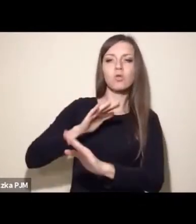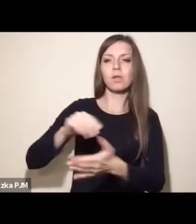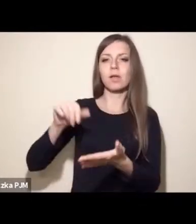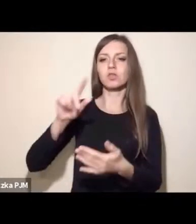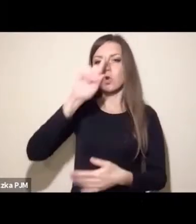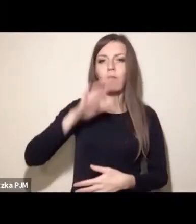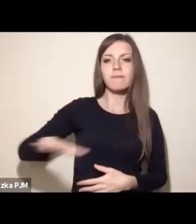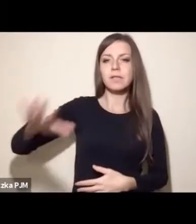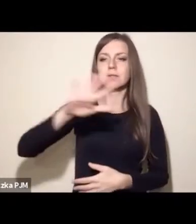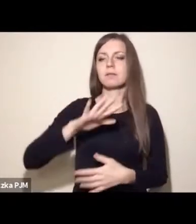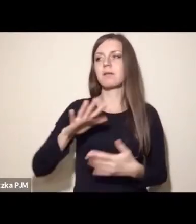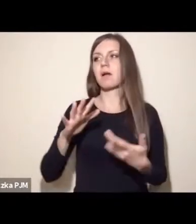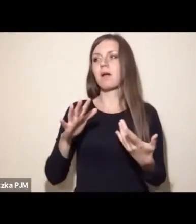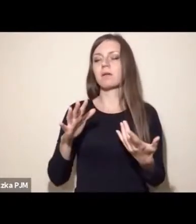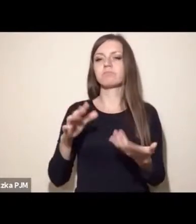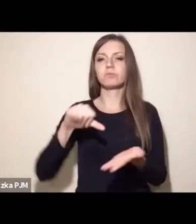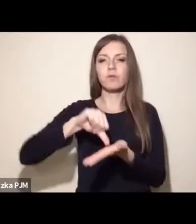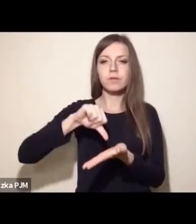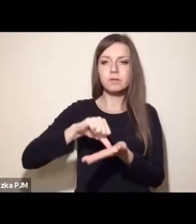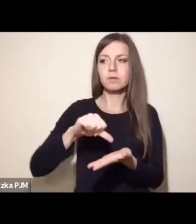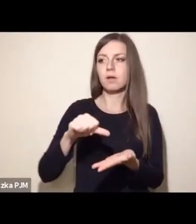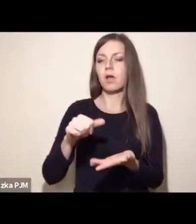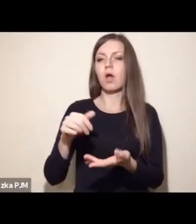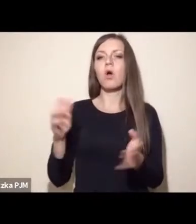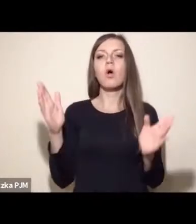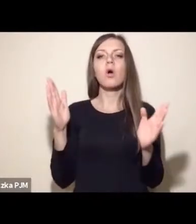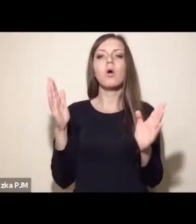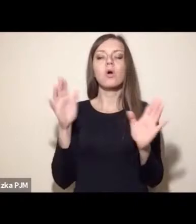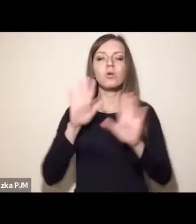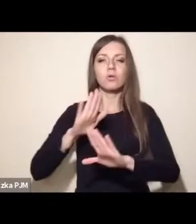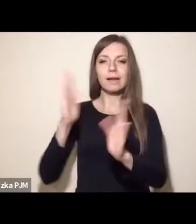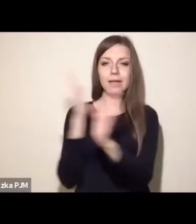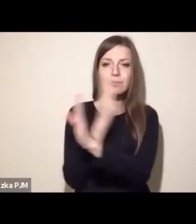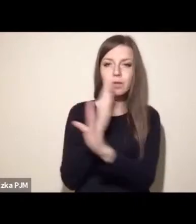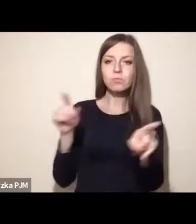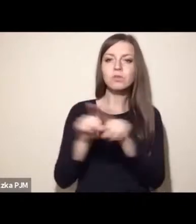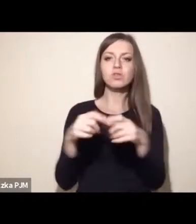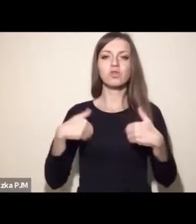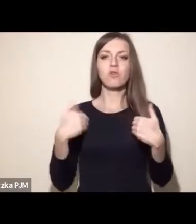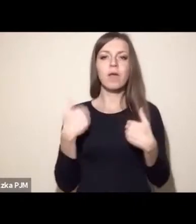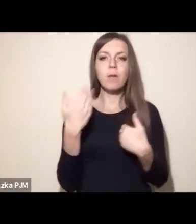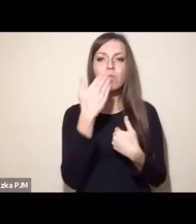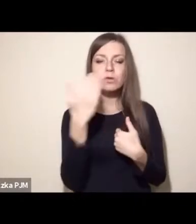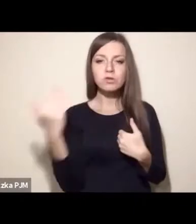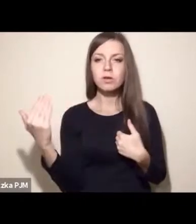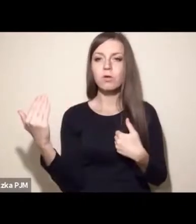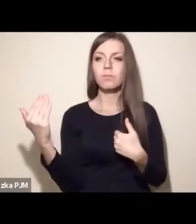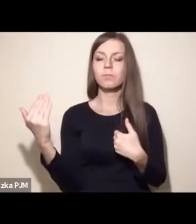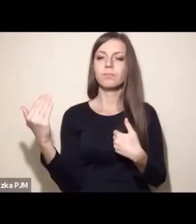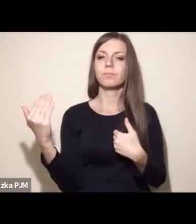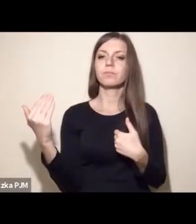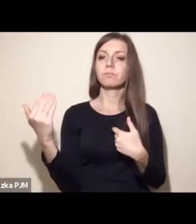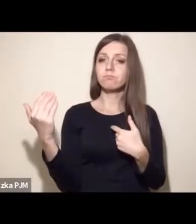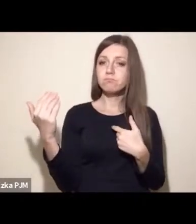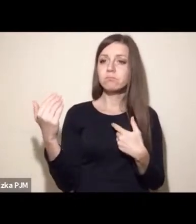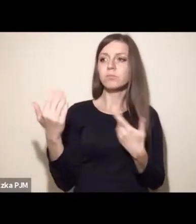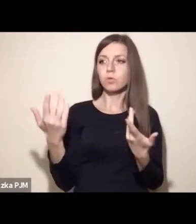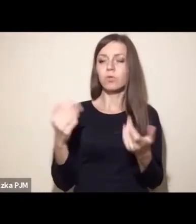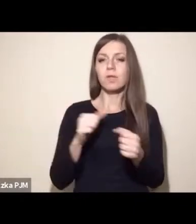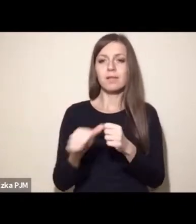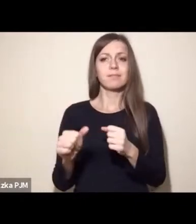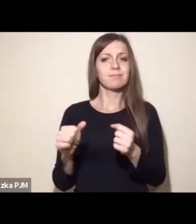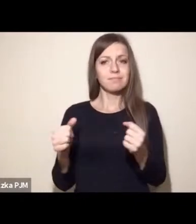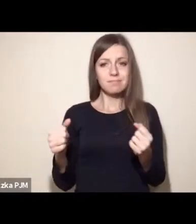ochrona klimatu oczywiście oraz ochrona zdrowia publicznego, zachodzi w interesie i dla spełniania